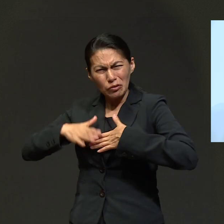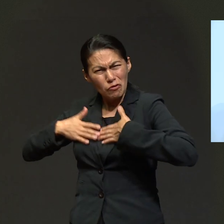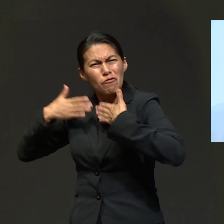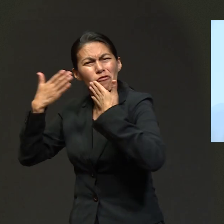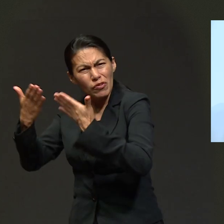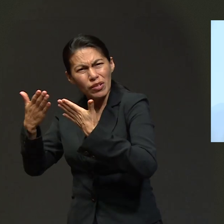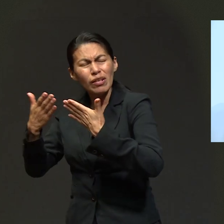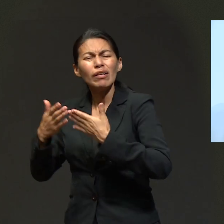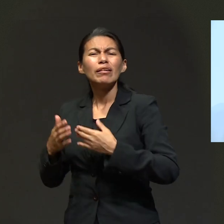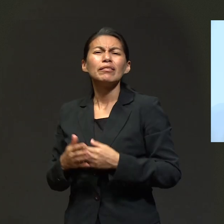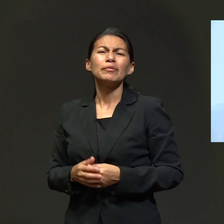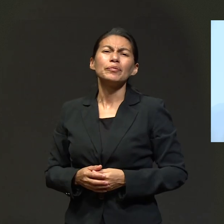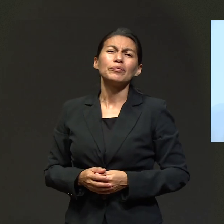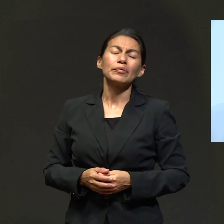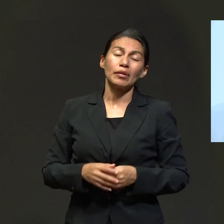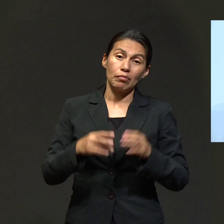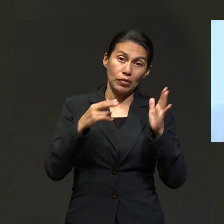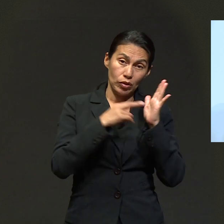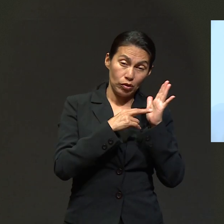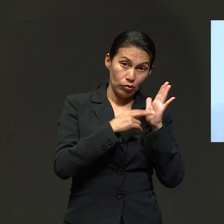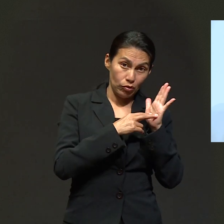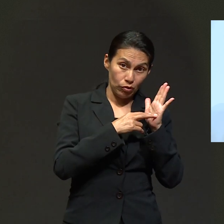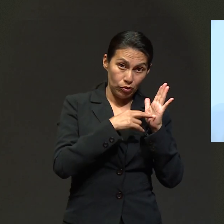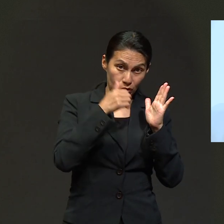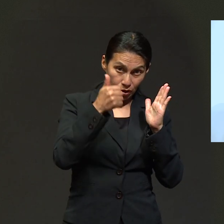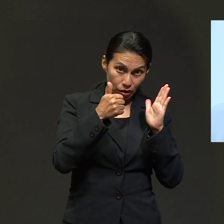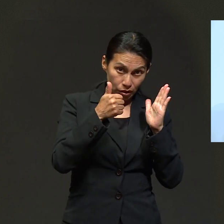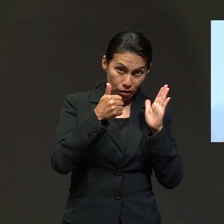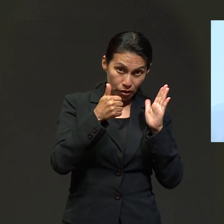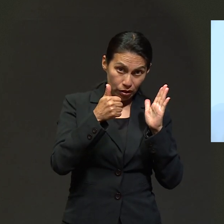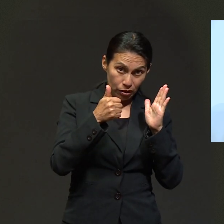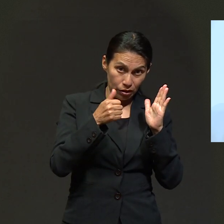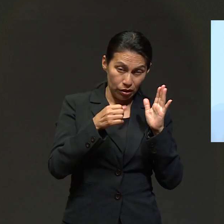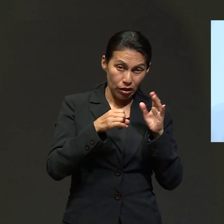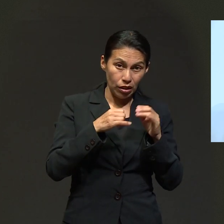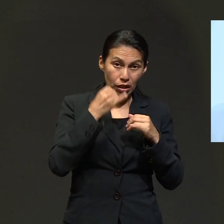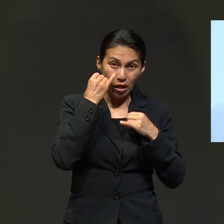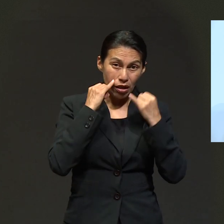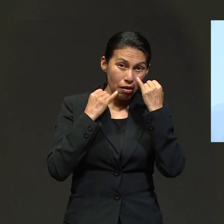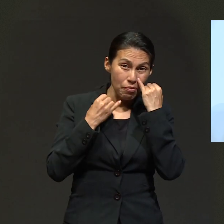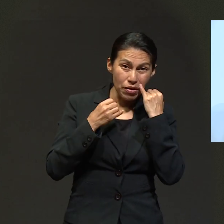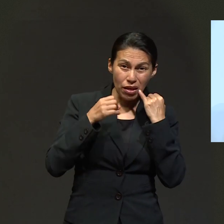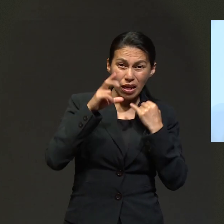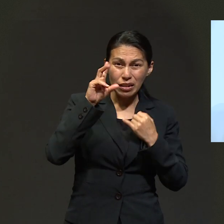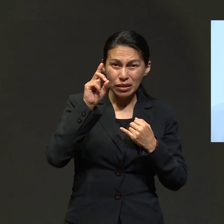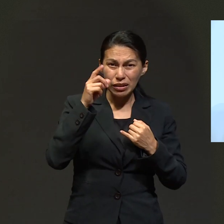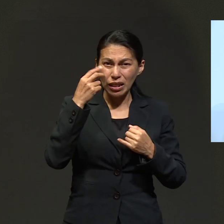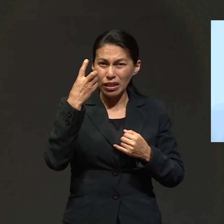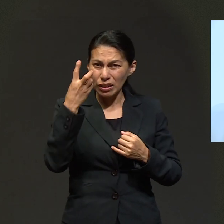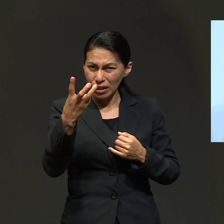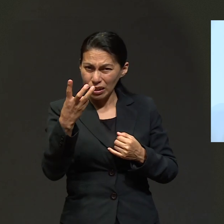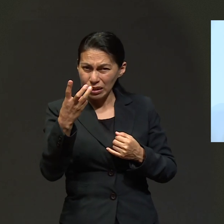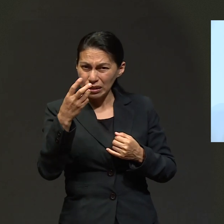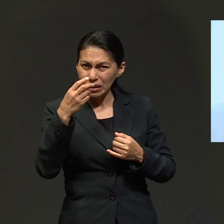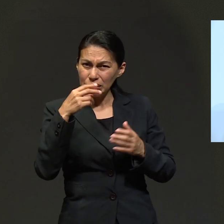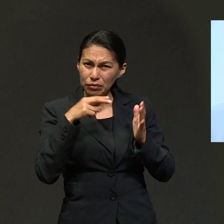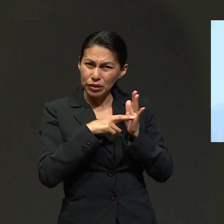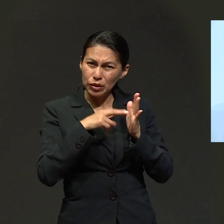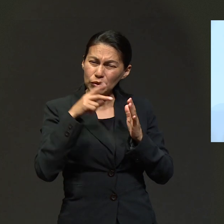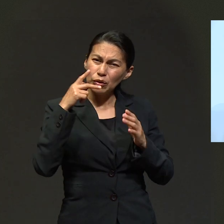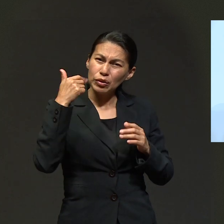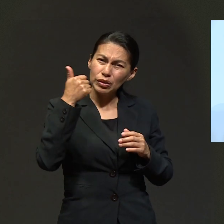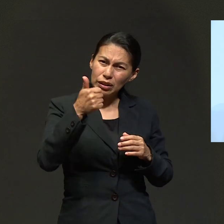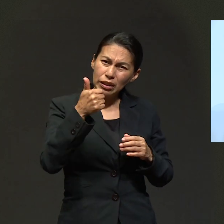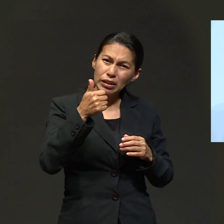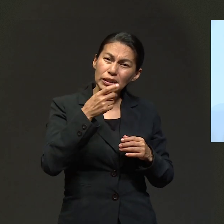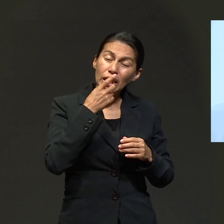versículo 6 del capítulo 33 de Jeremías, yo les traeré sanidad y medicina.